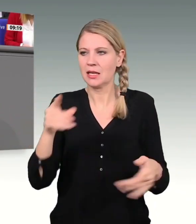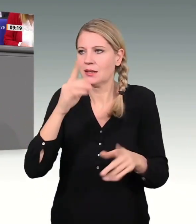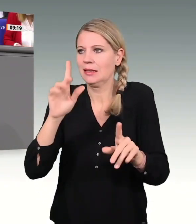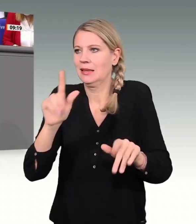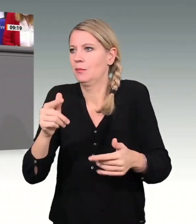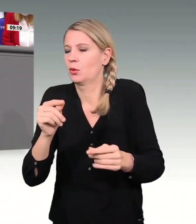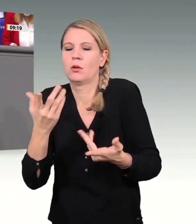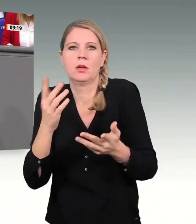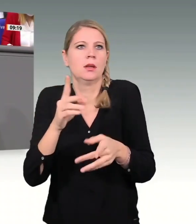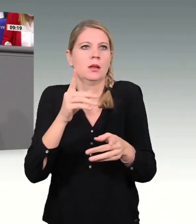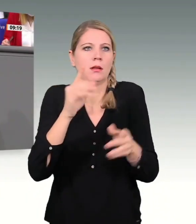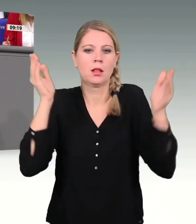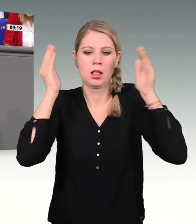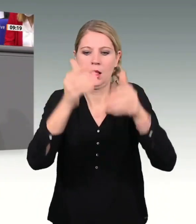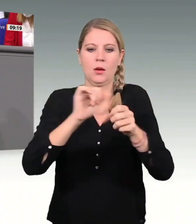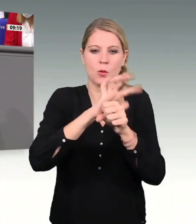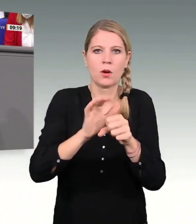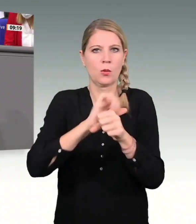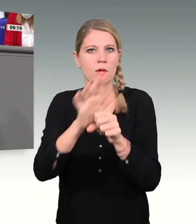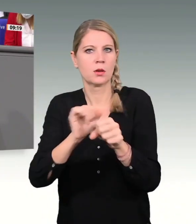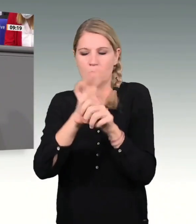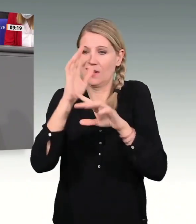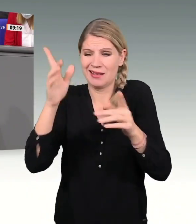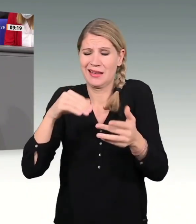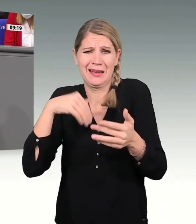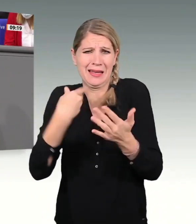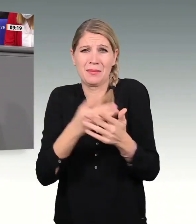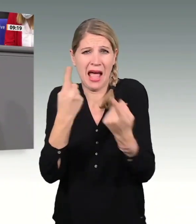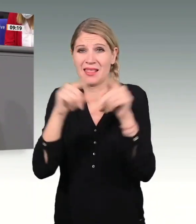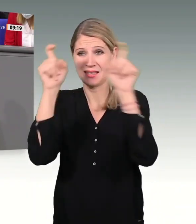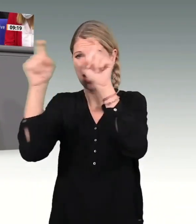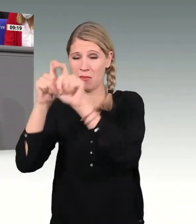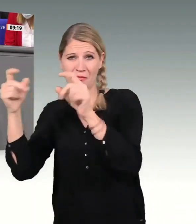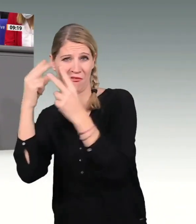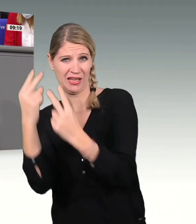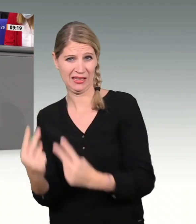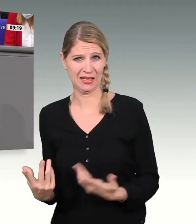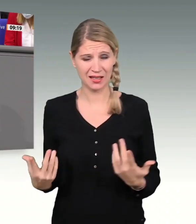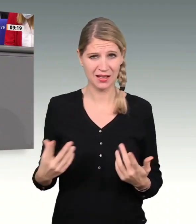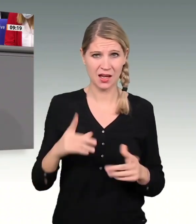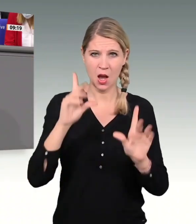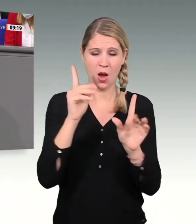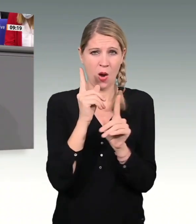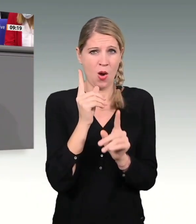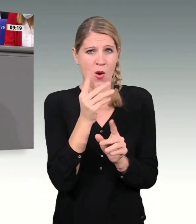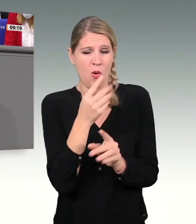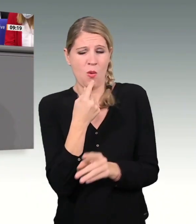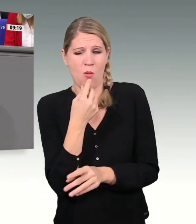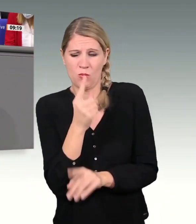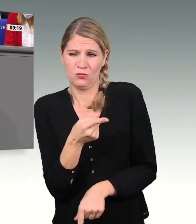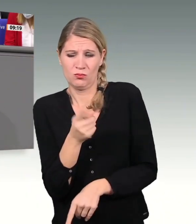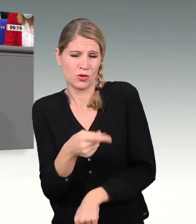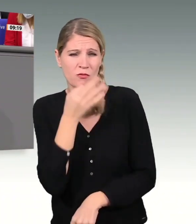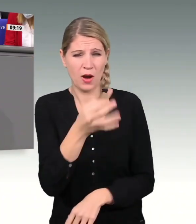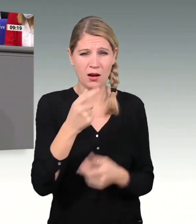Wir erleben, dass wir uns mit der Frage auseinandersetzen müssen, landen die Brücken in der